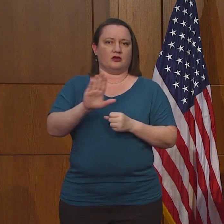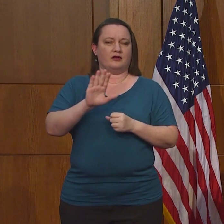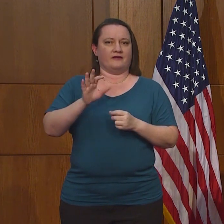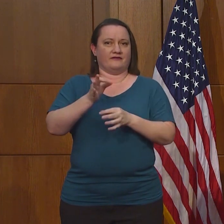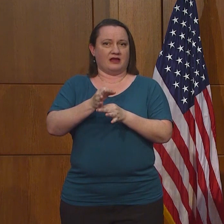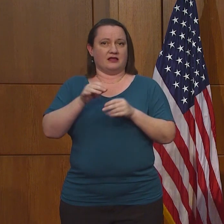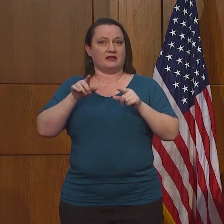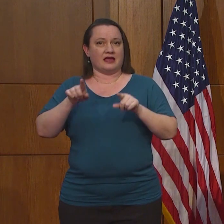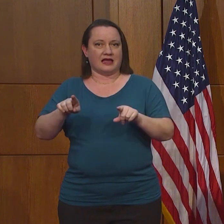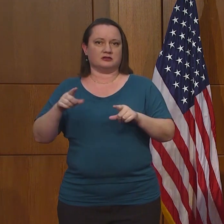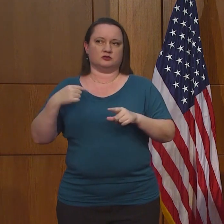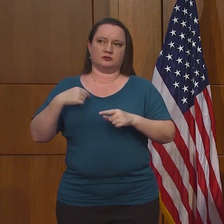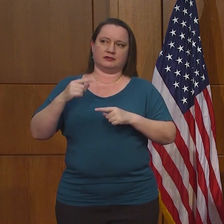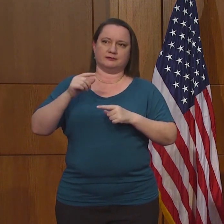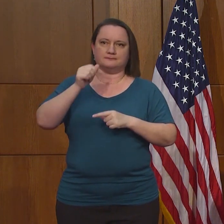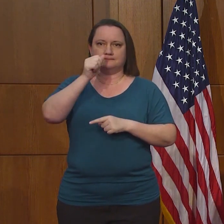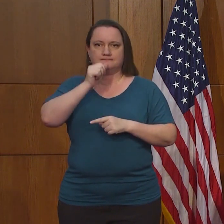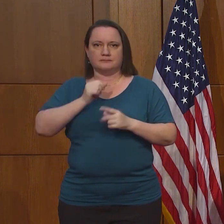pandemia.